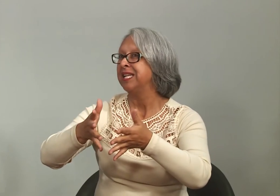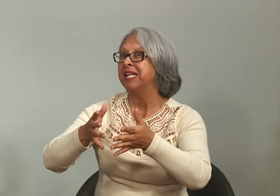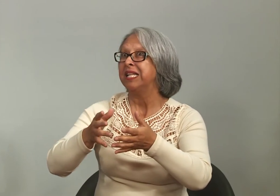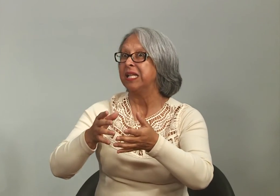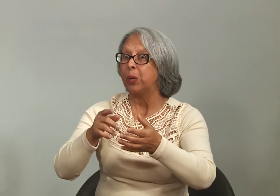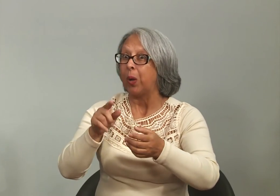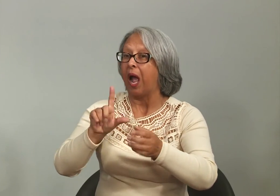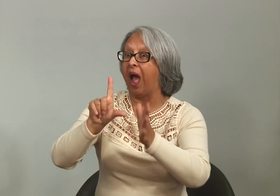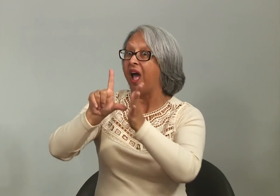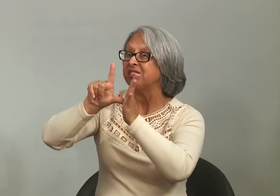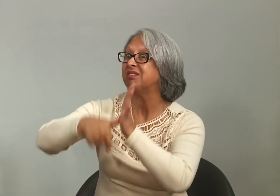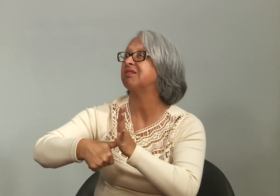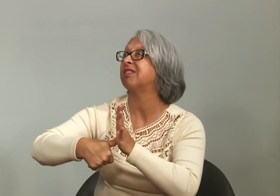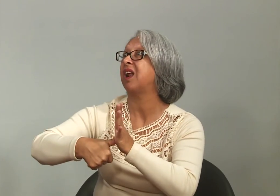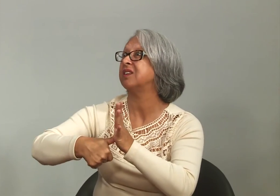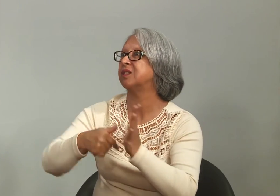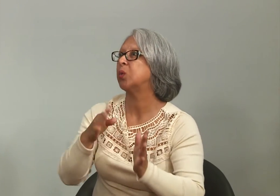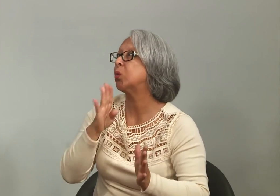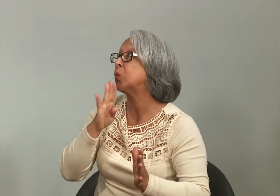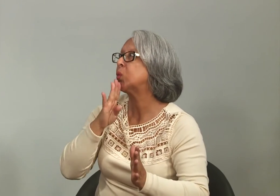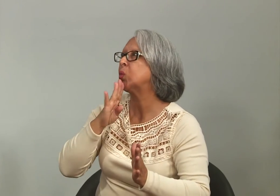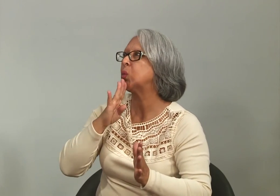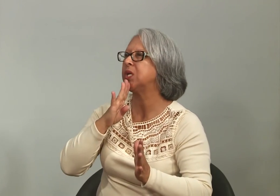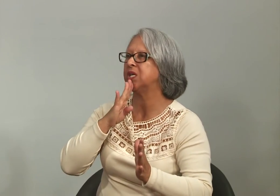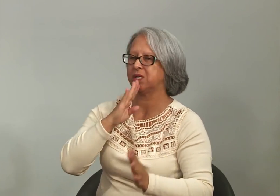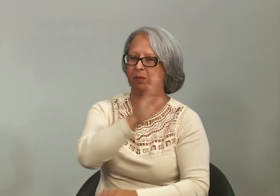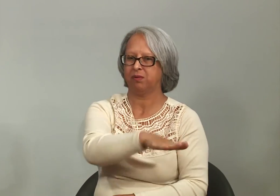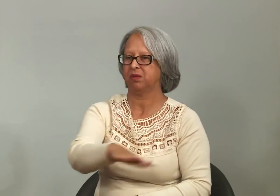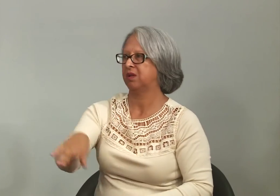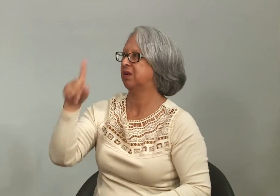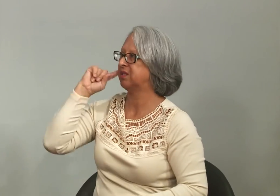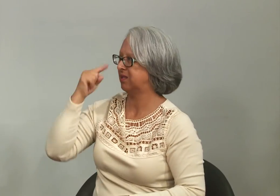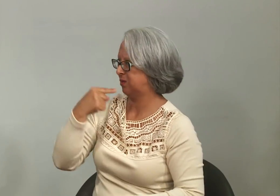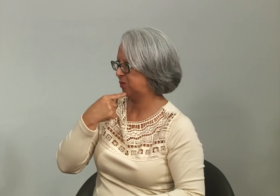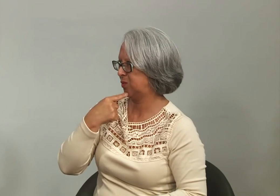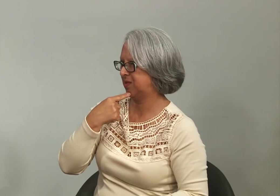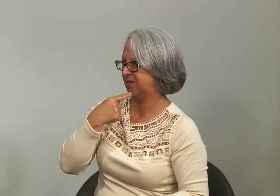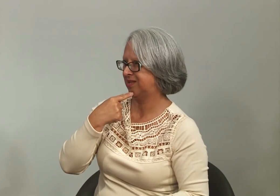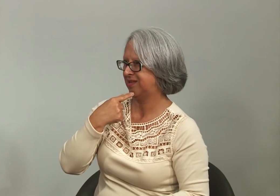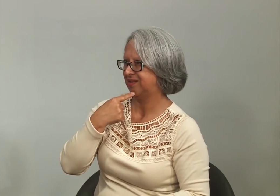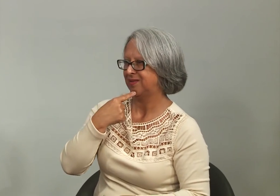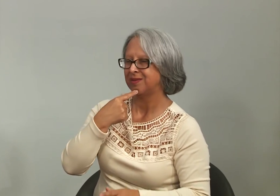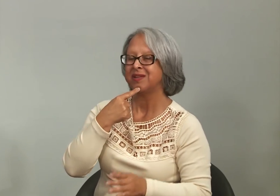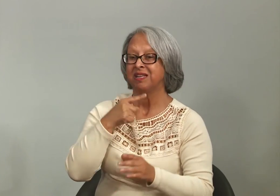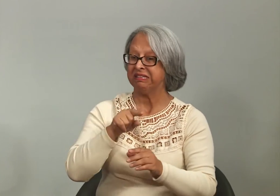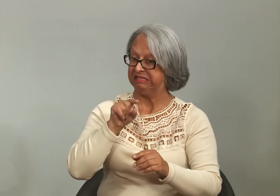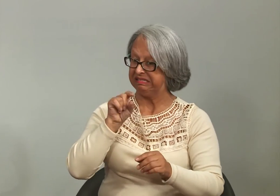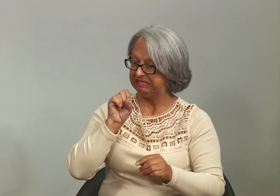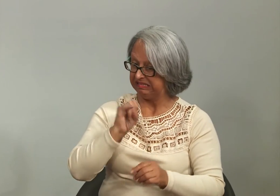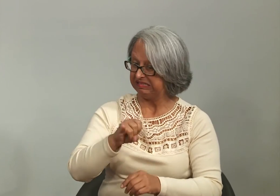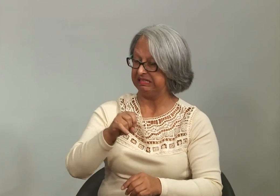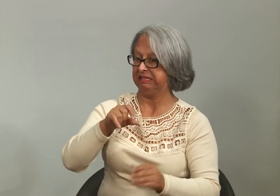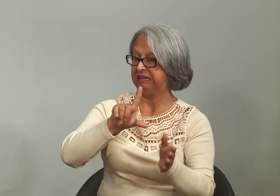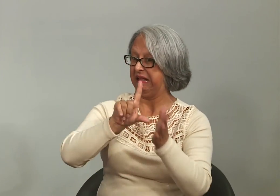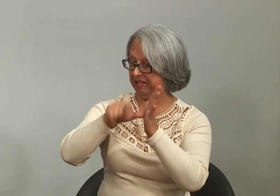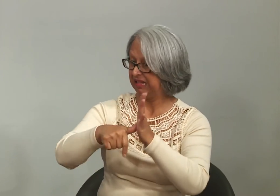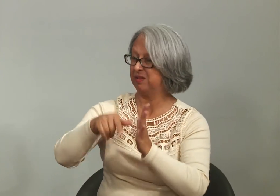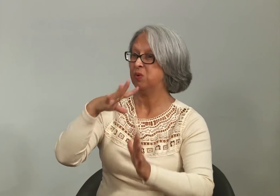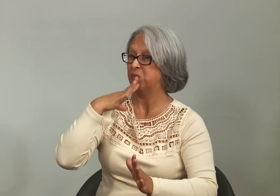língua de sinais. Porque quando acontece esse atraso no conhecimento para as crianças surdas, se